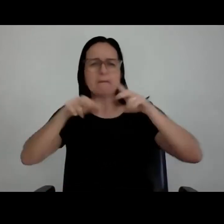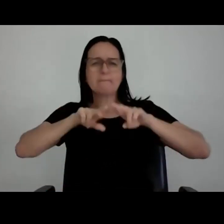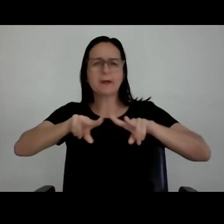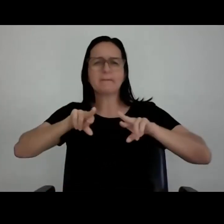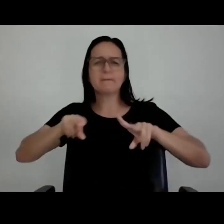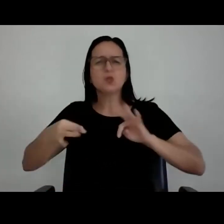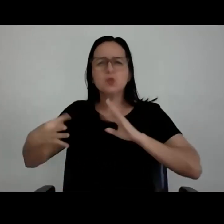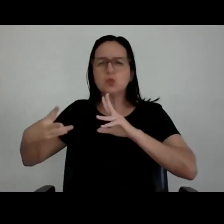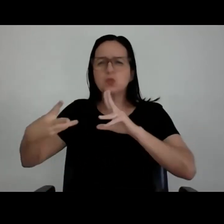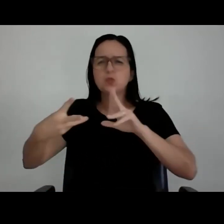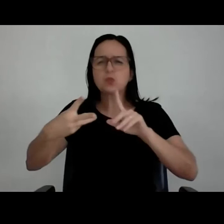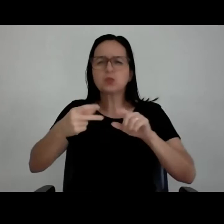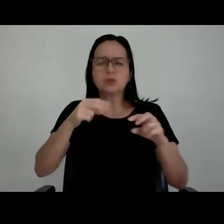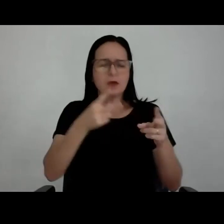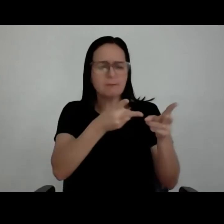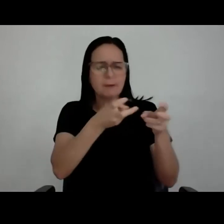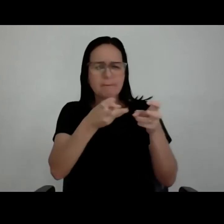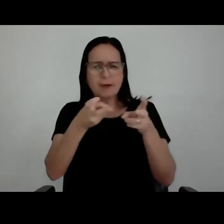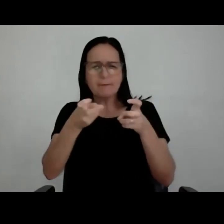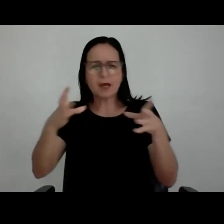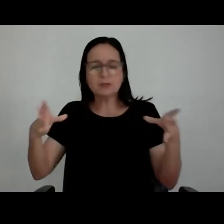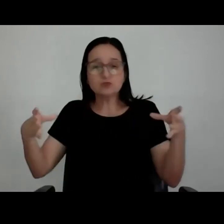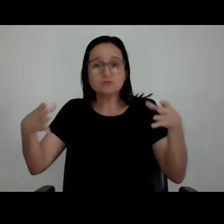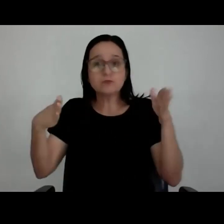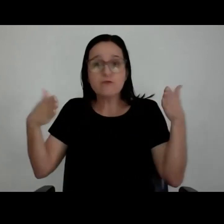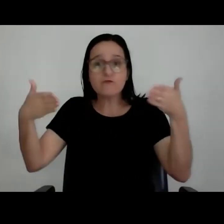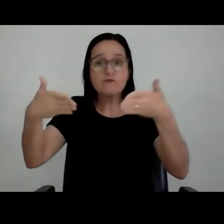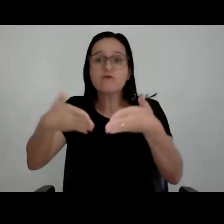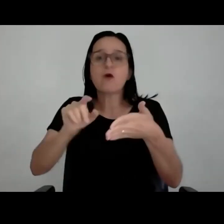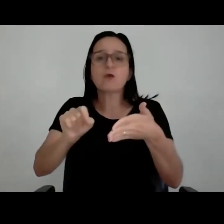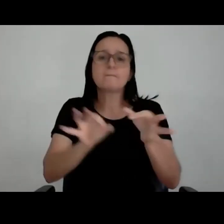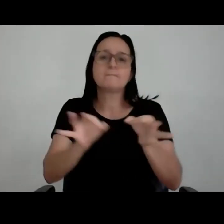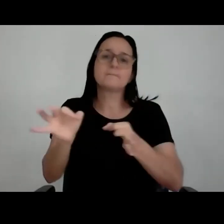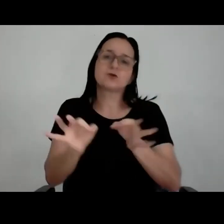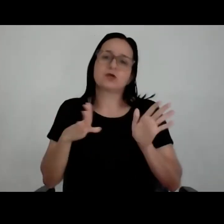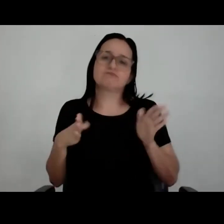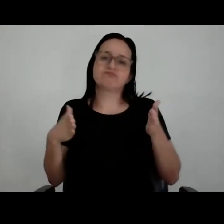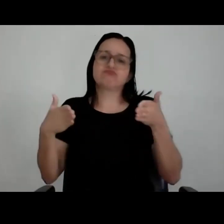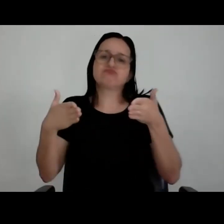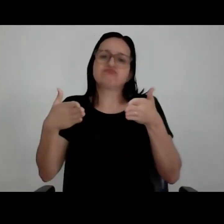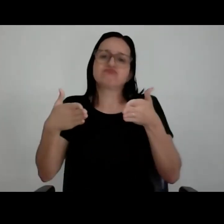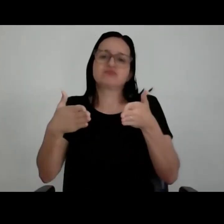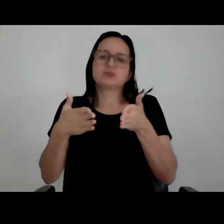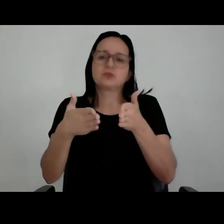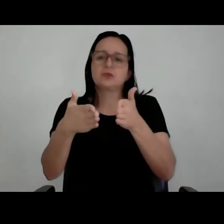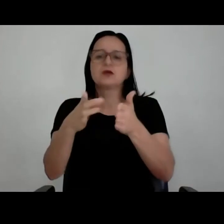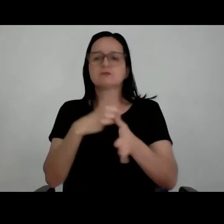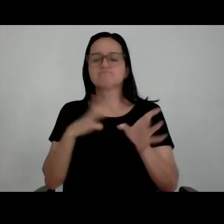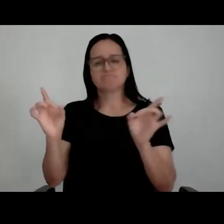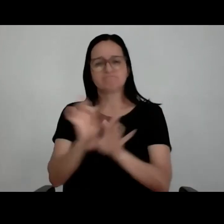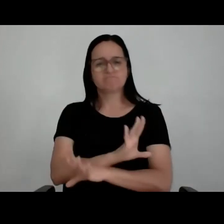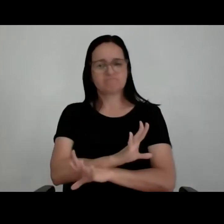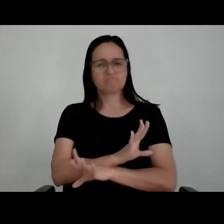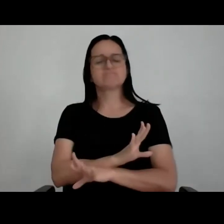tudo aquilo convergir para um projeto que, à medida que ele vai caminhando, ele vai se fechando. E, muitas vezes, principalmente, a tem que fechar isso